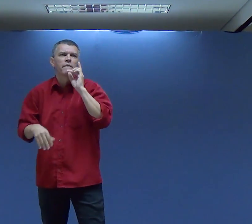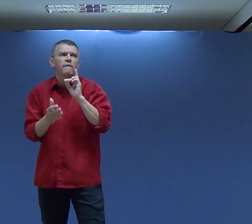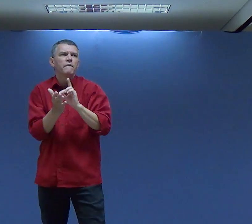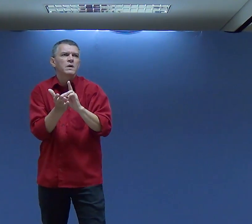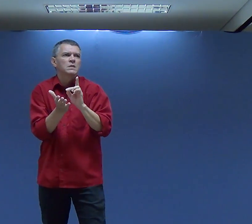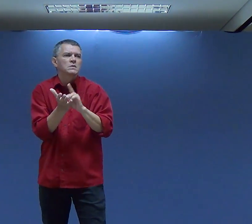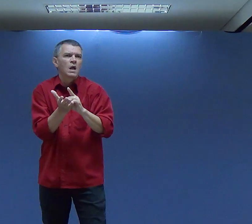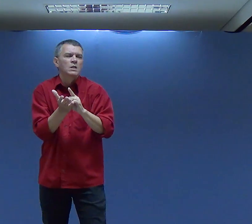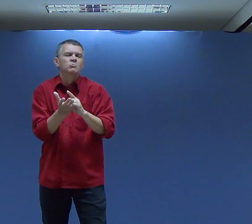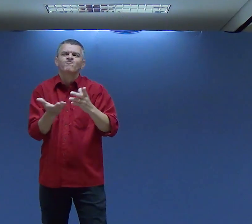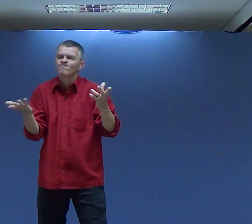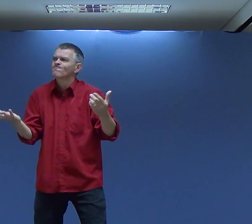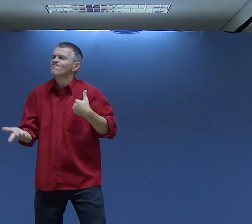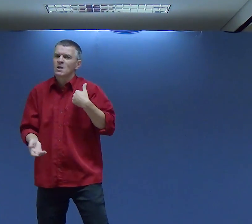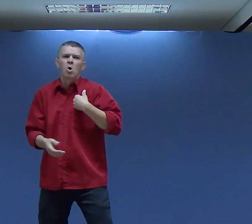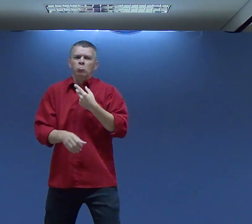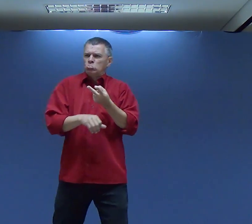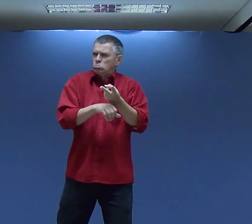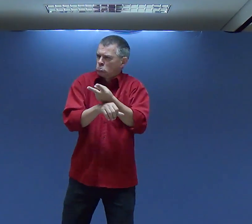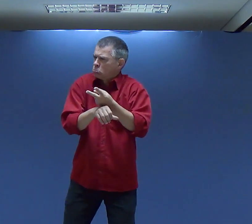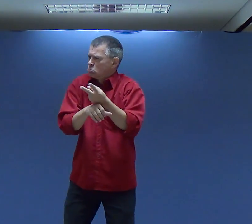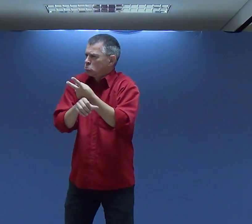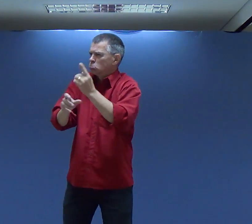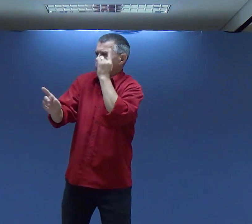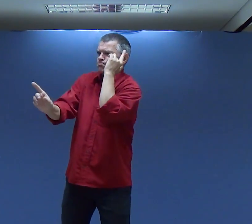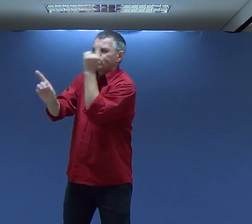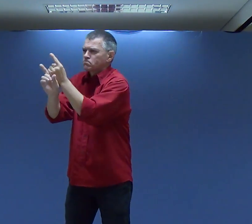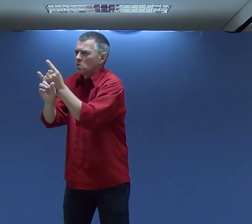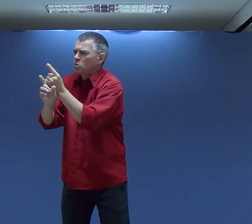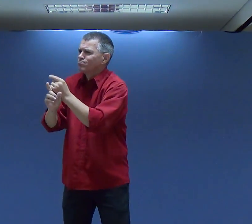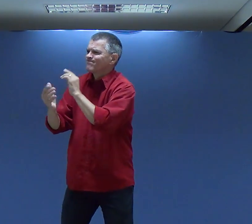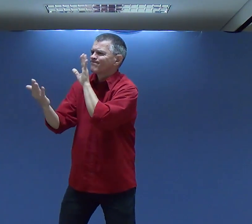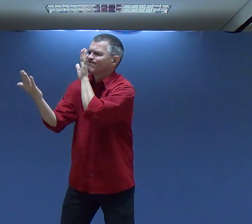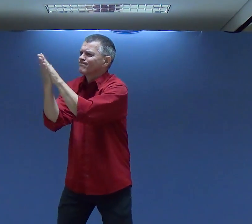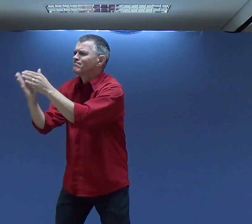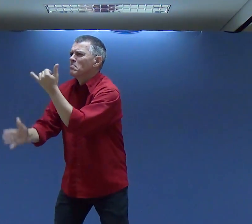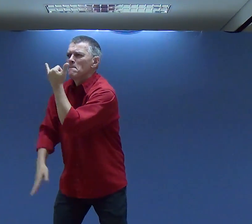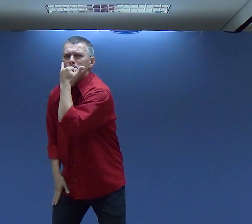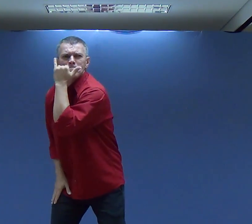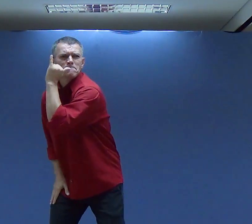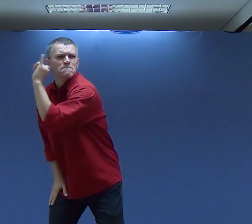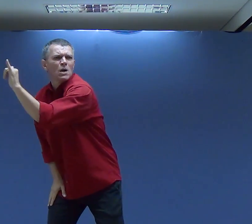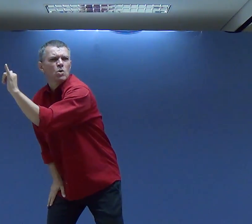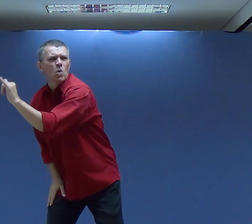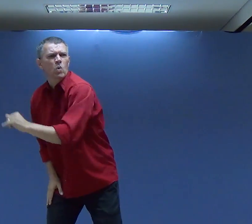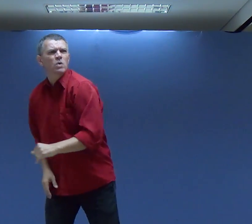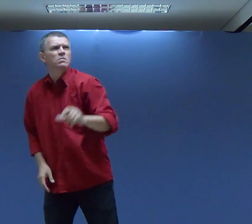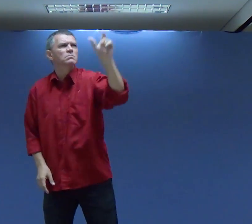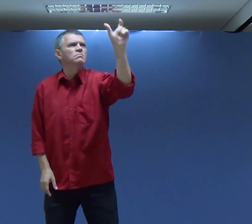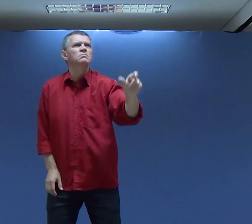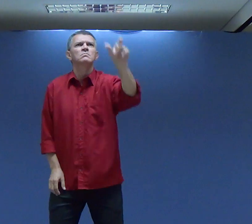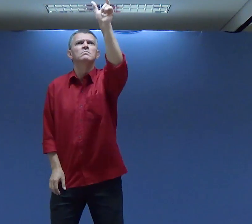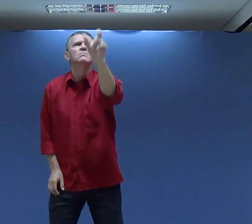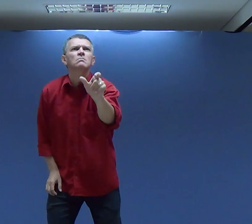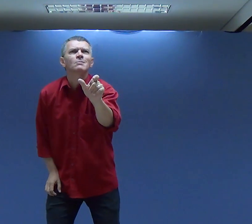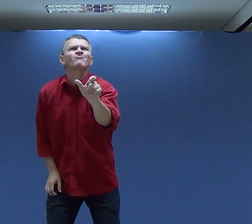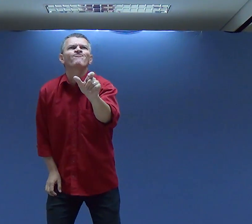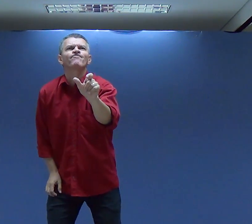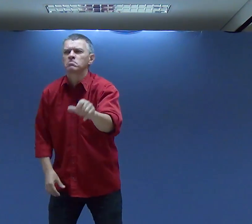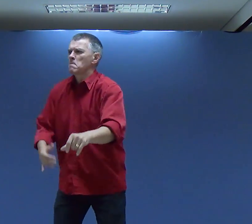atrás Aconteceu algo Puxa É verdade Eu preciso conversar Com algumas pessoas Liberar